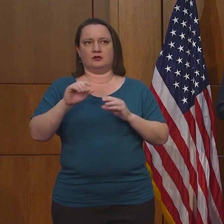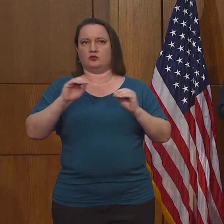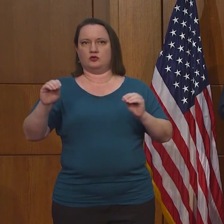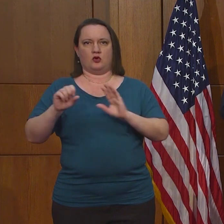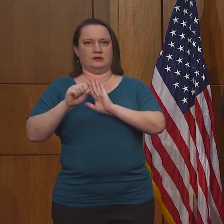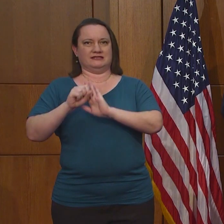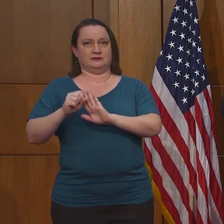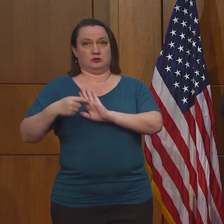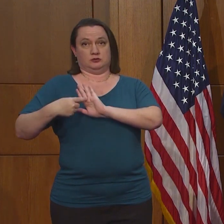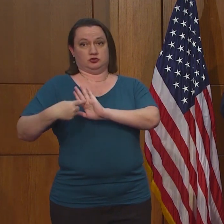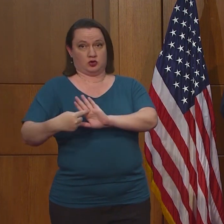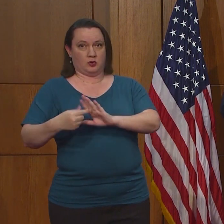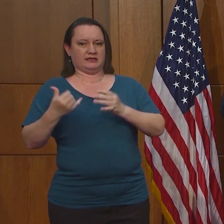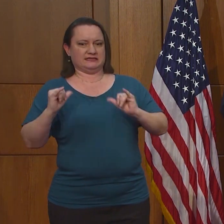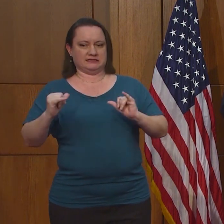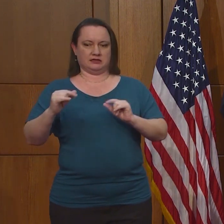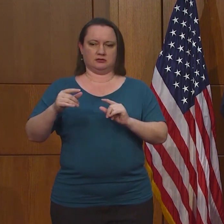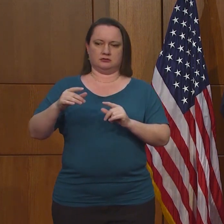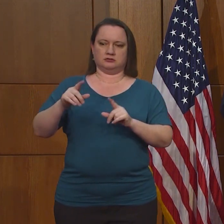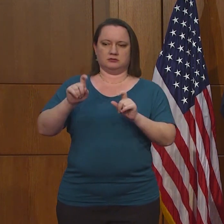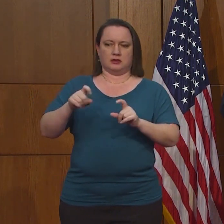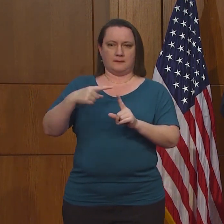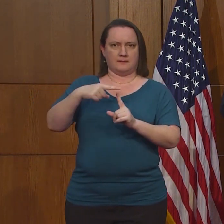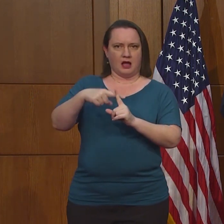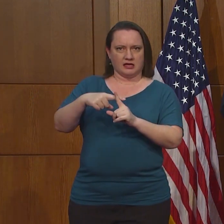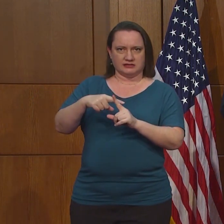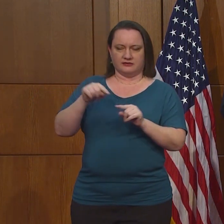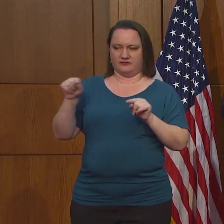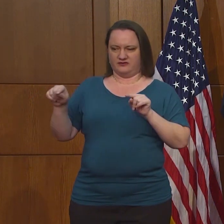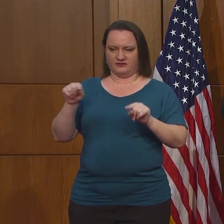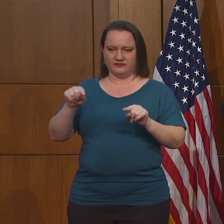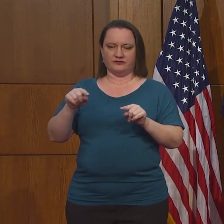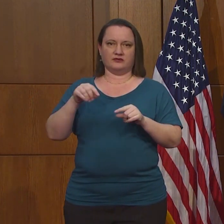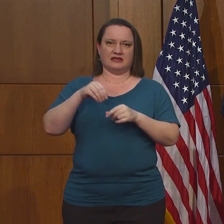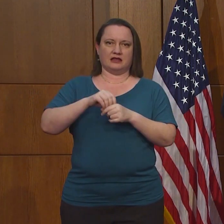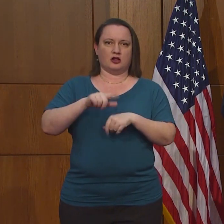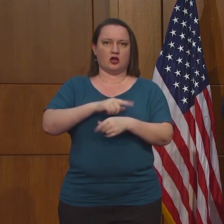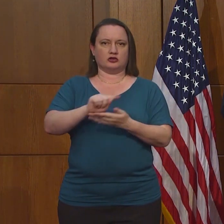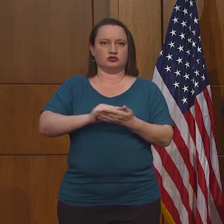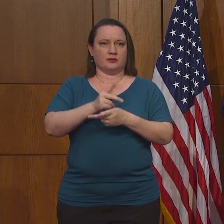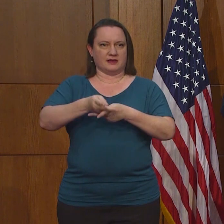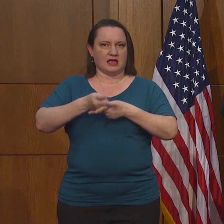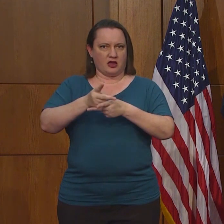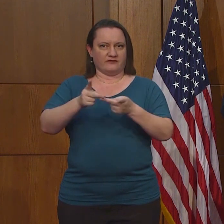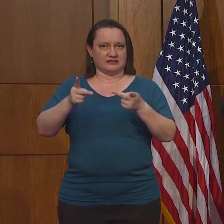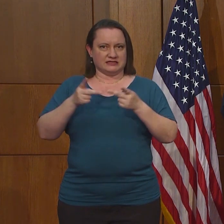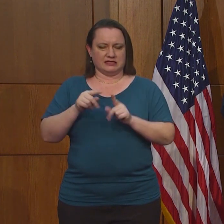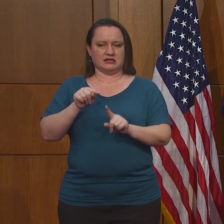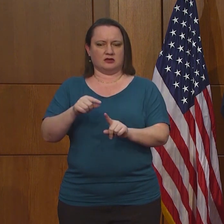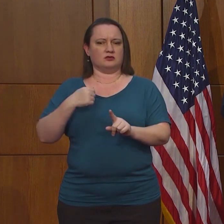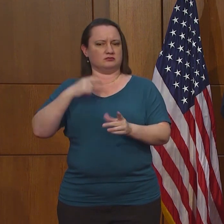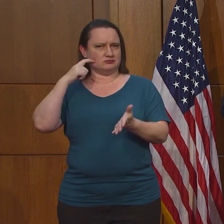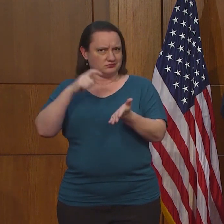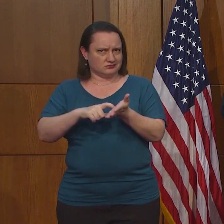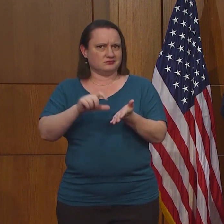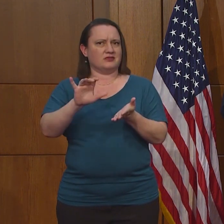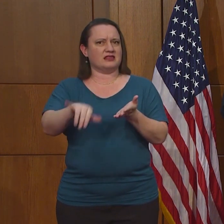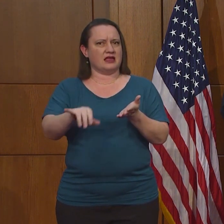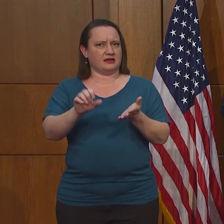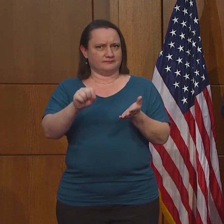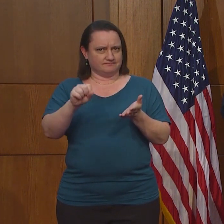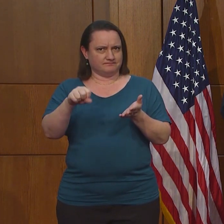Acerca de las infecciones sin síntomas en lugares de cuidado a largo plazo. Se han